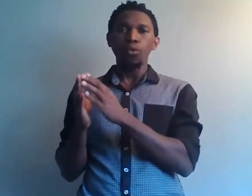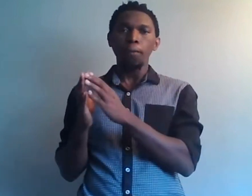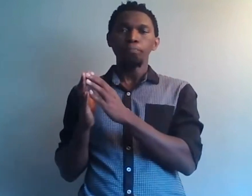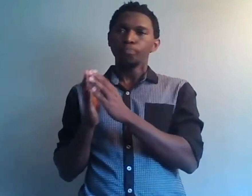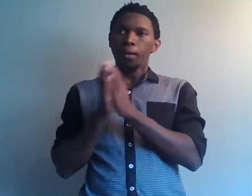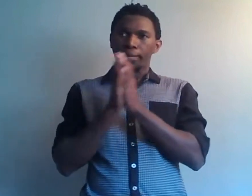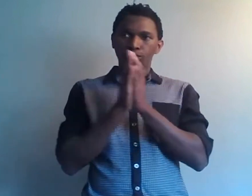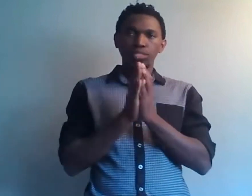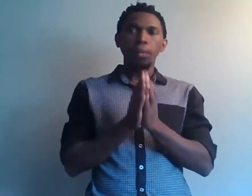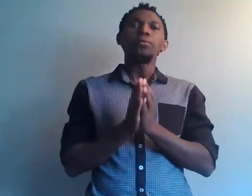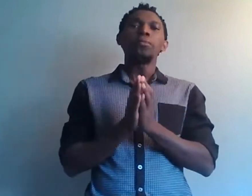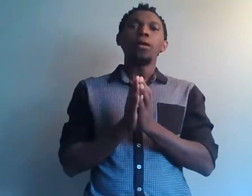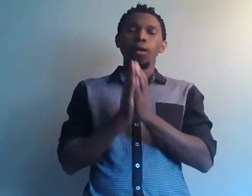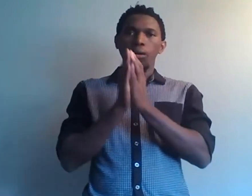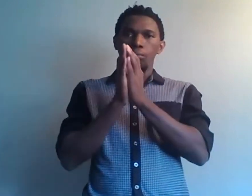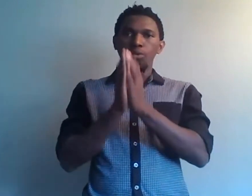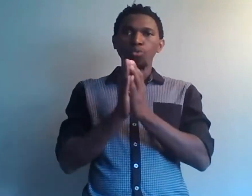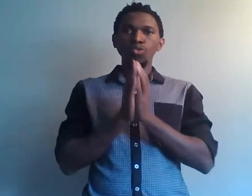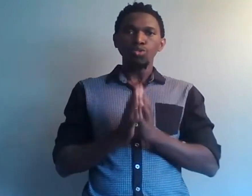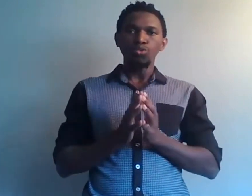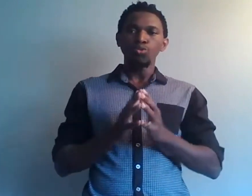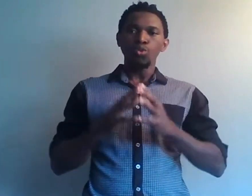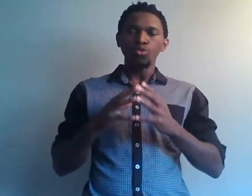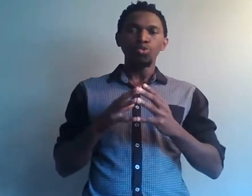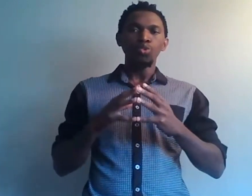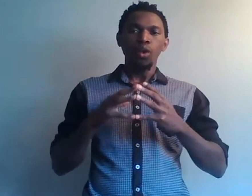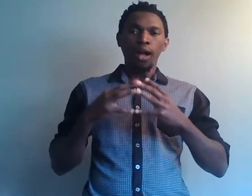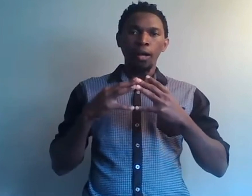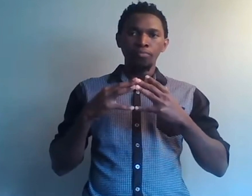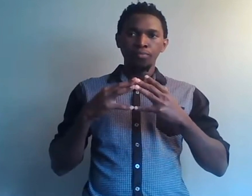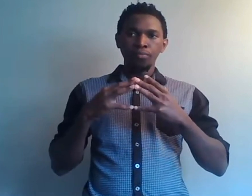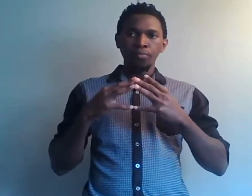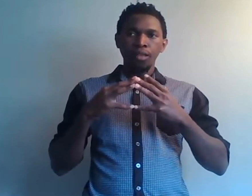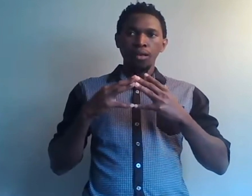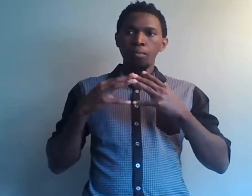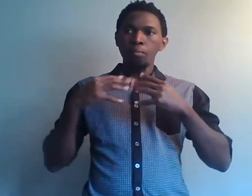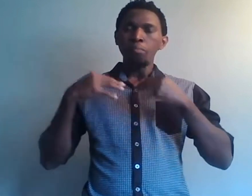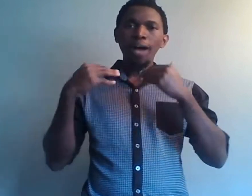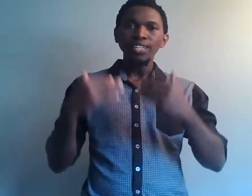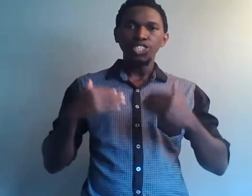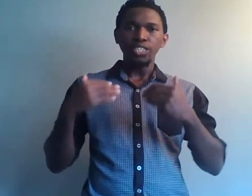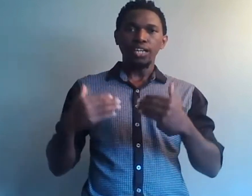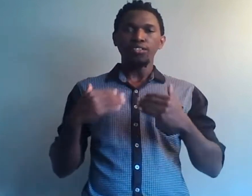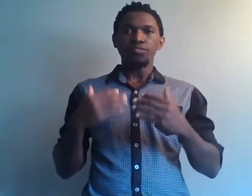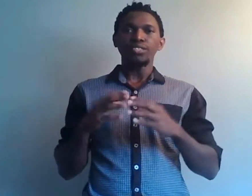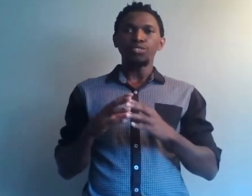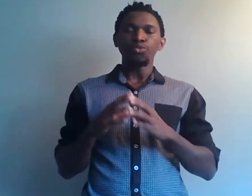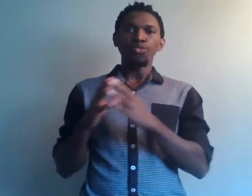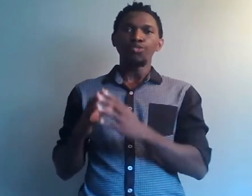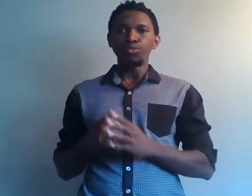? Parce que simplement, beaucoup d'entre nous continuons à mal gérer en fait nos revenus.